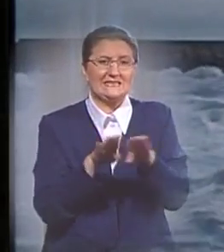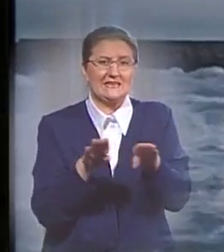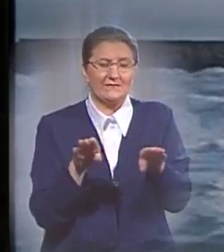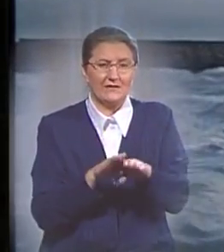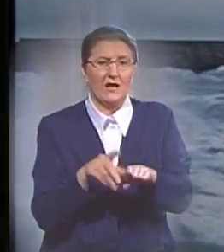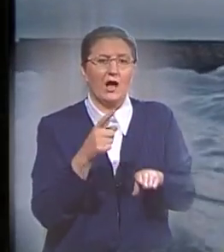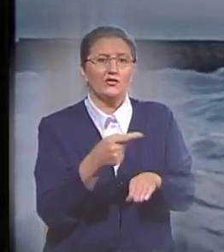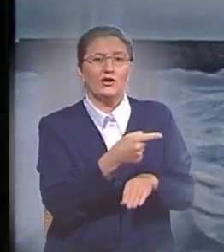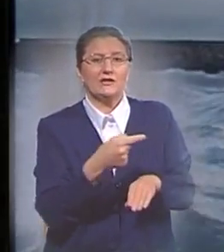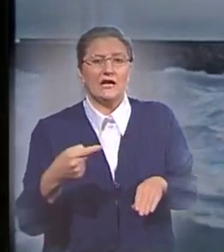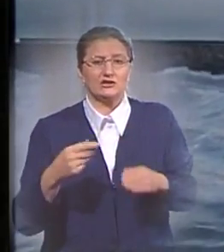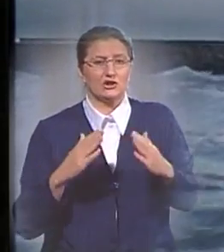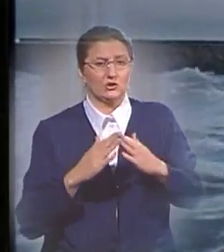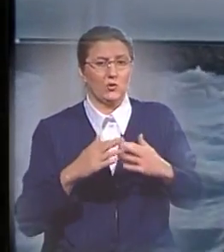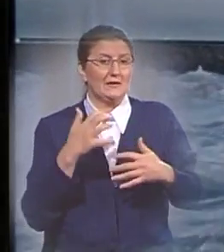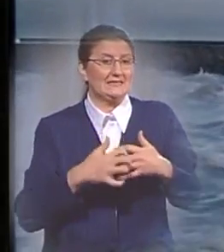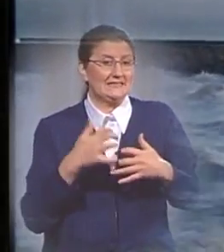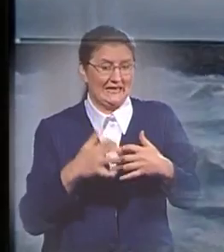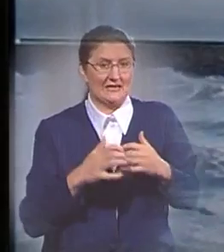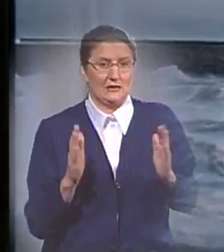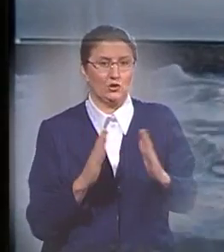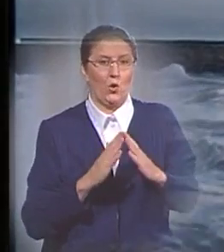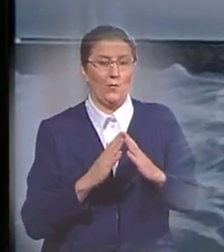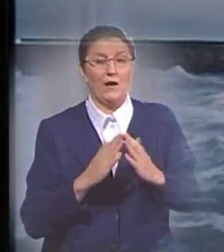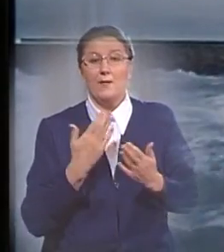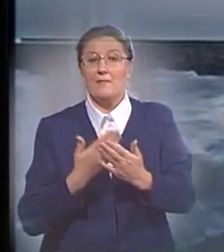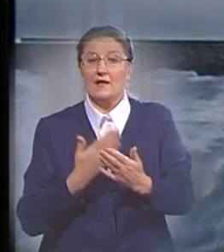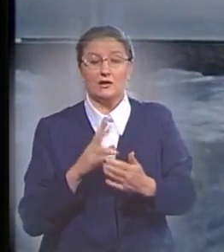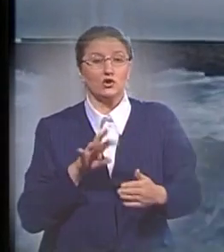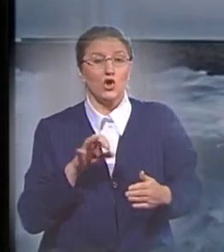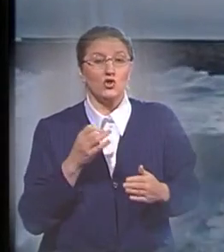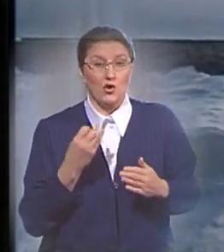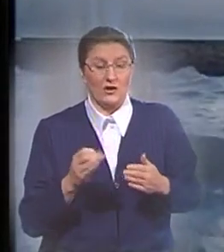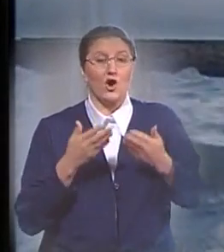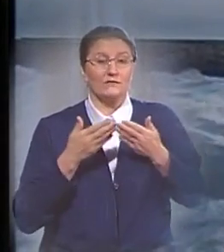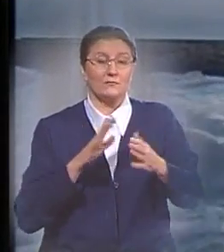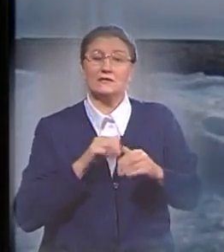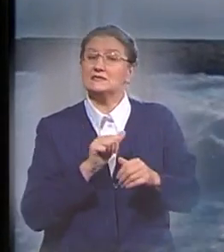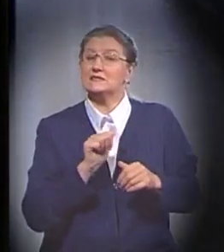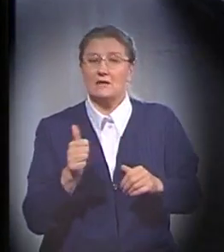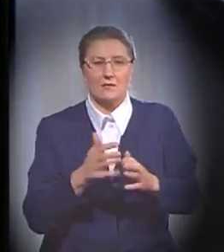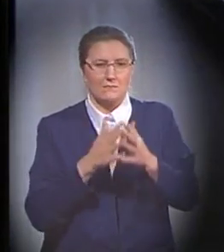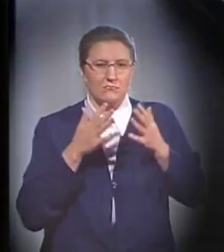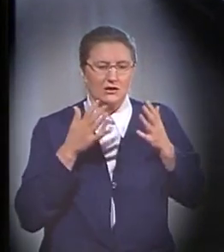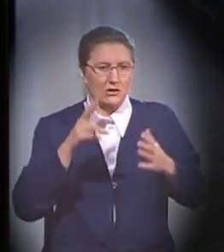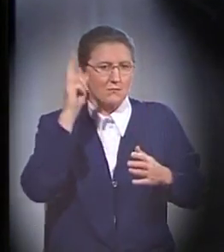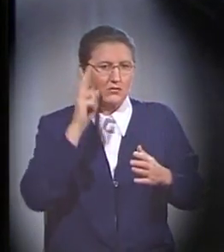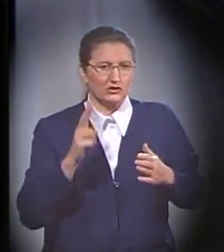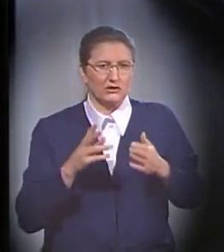одноэтажным домом средней величины. Полагают, что Ноев ковчег был самым большим морским судном до конца 19 века,